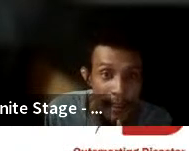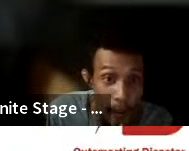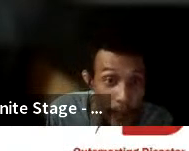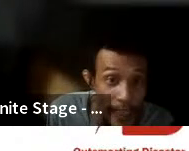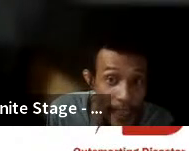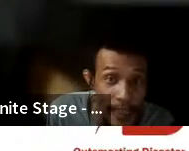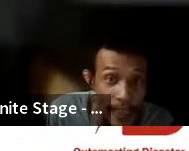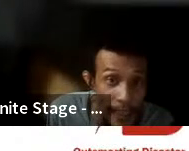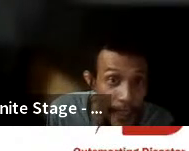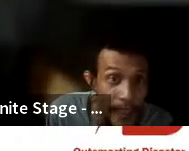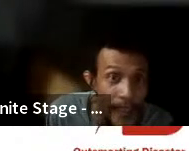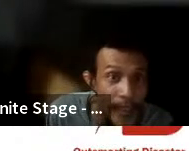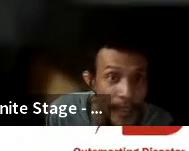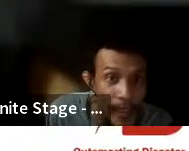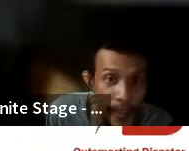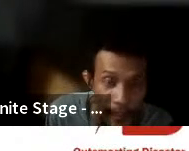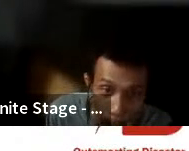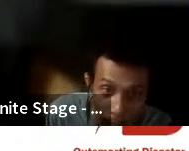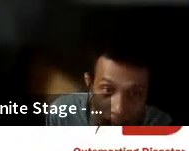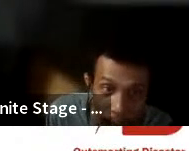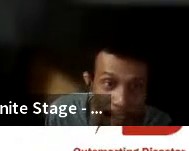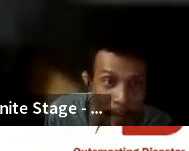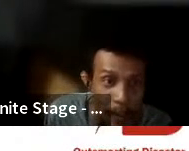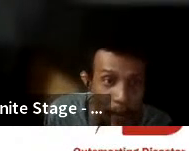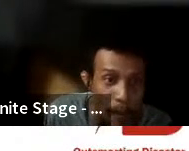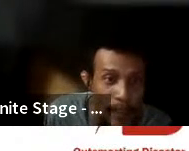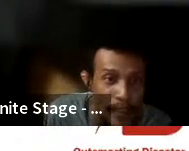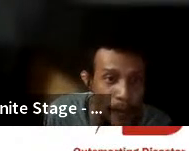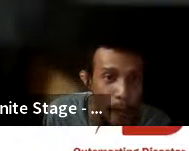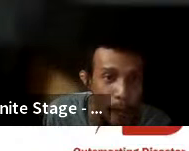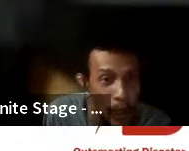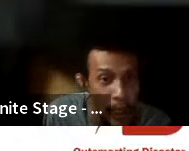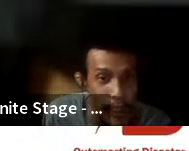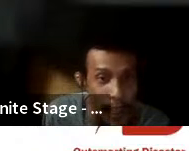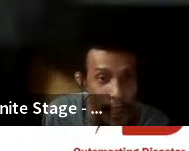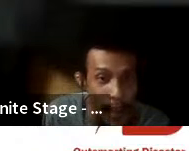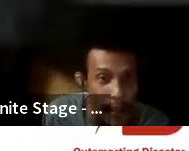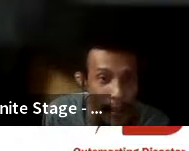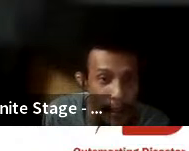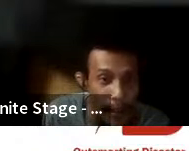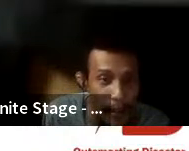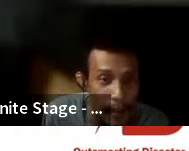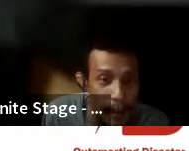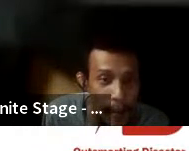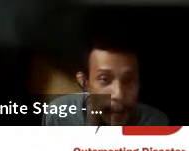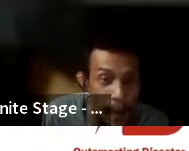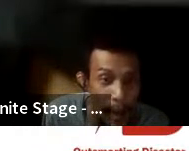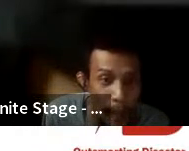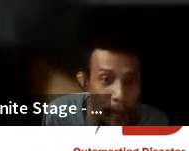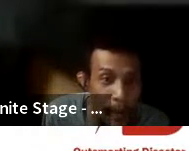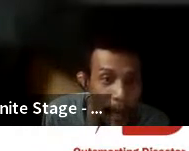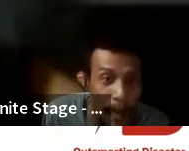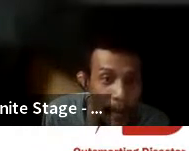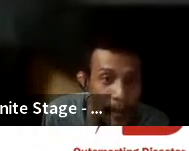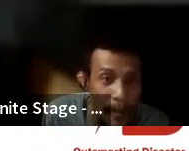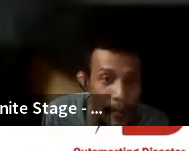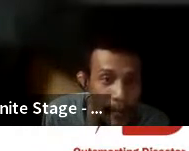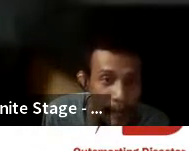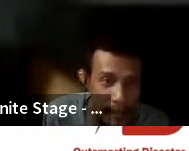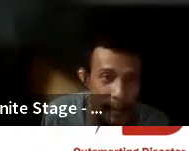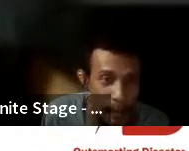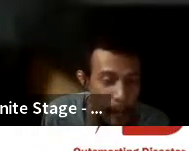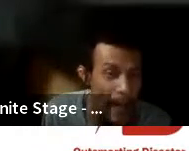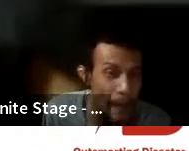lalu iterasinya awal tahun kita mencoba buat sebuah board yang menggabungkan